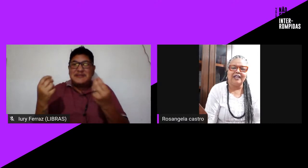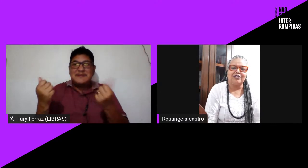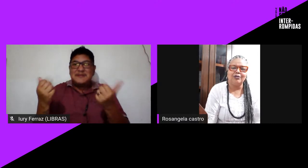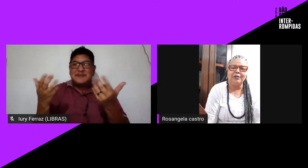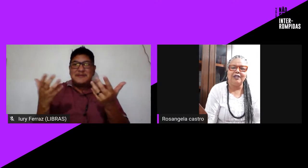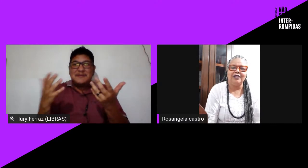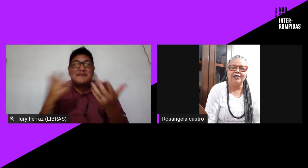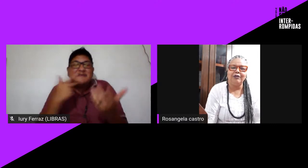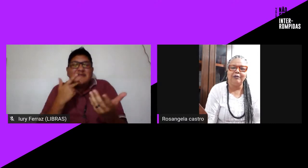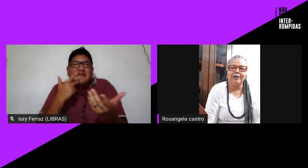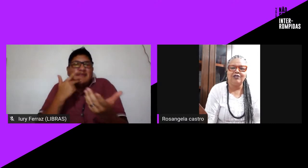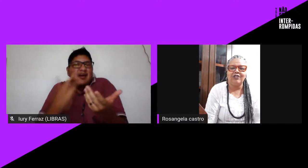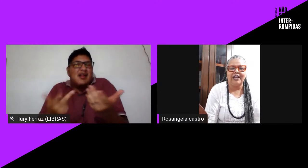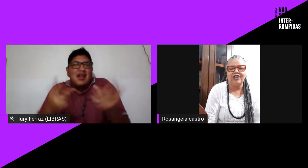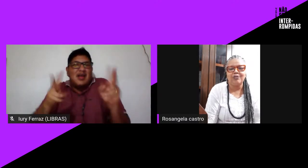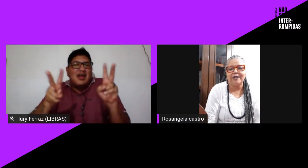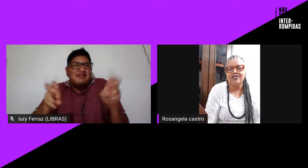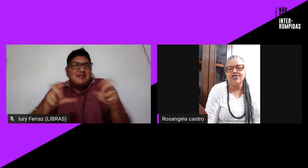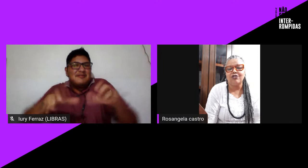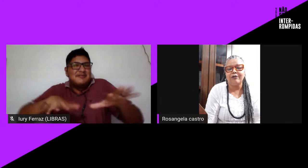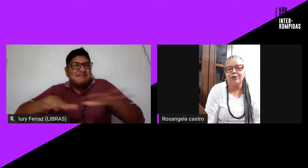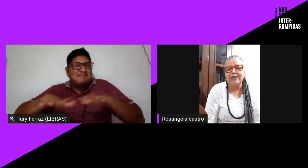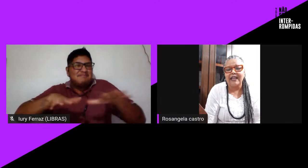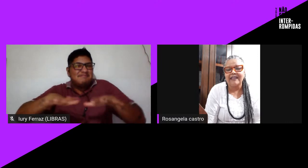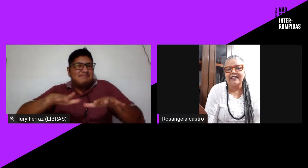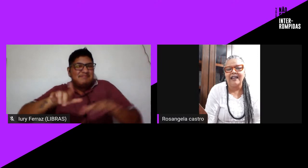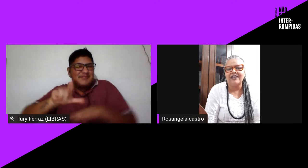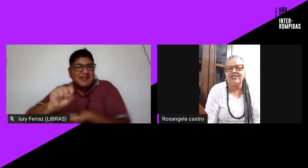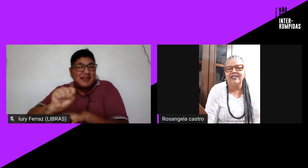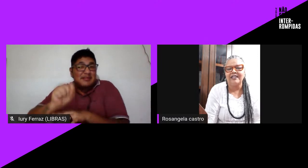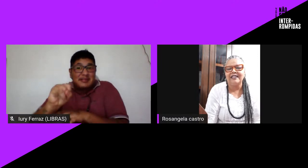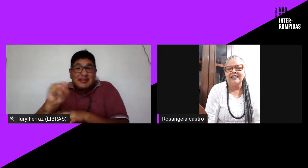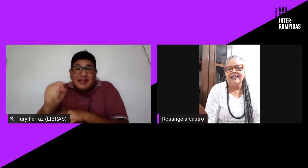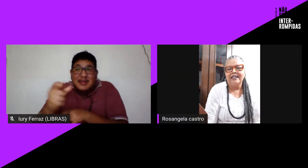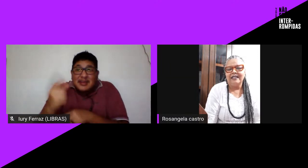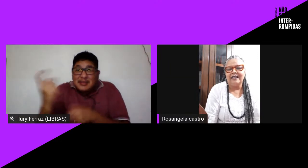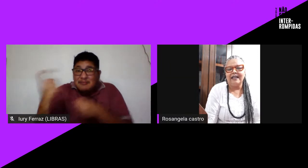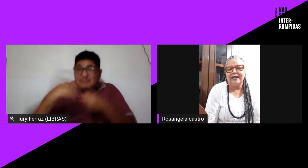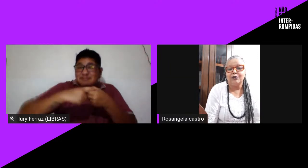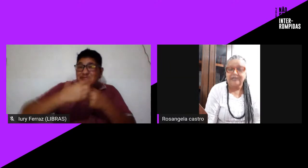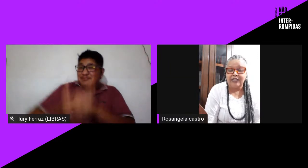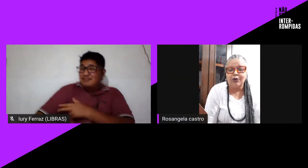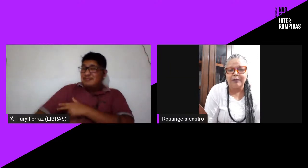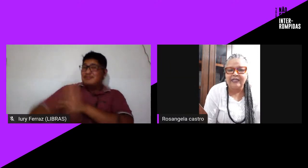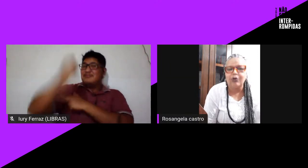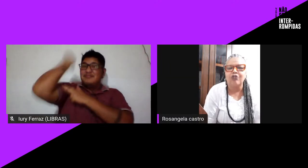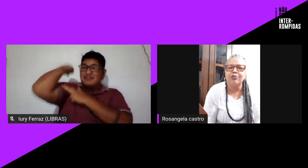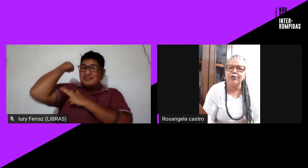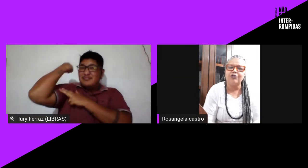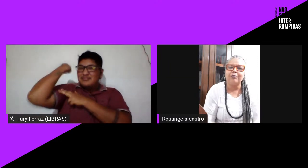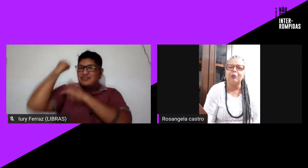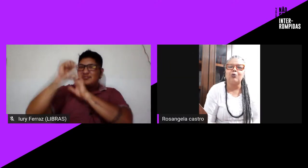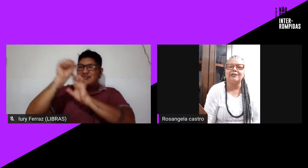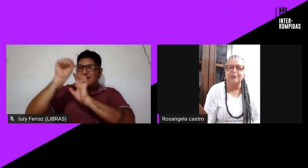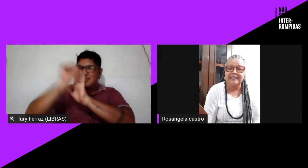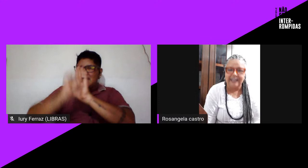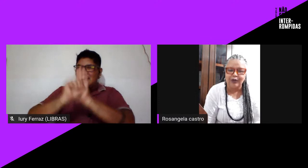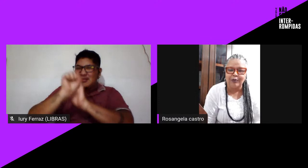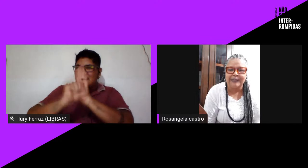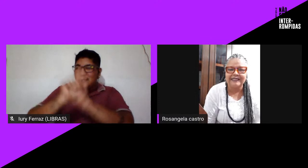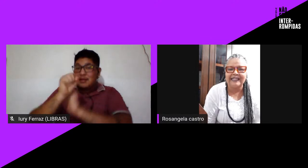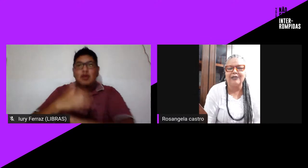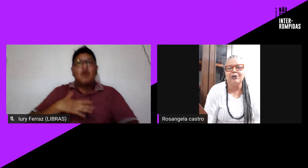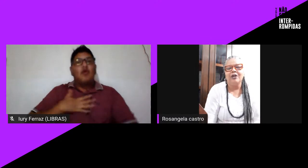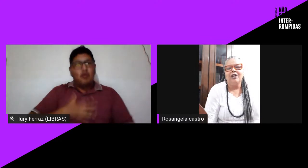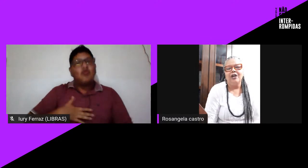falar sobre o movimento de lésbicas se a gente não voltar lá atrás, no século passado, eu gosto muito de pontuar, no